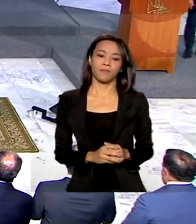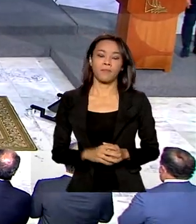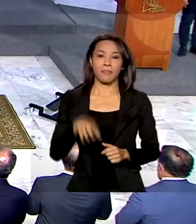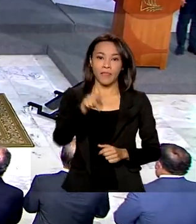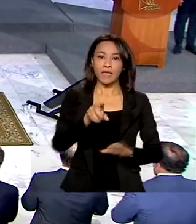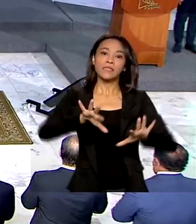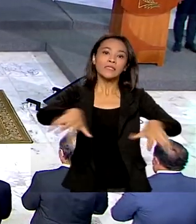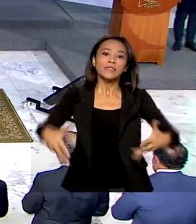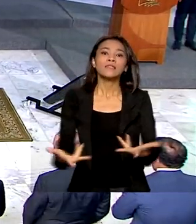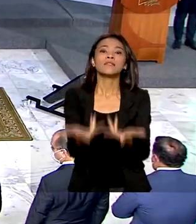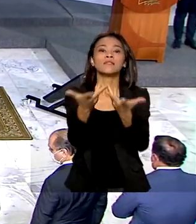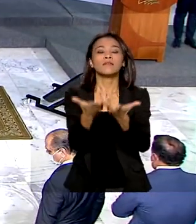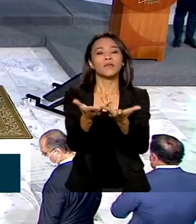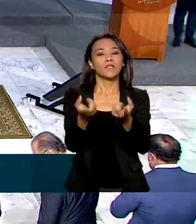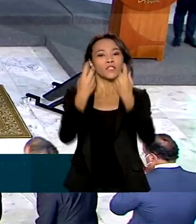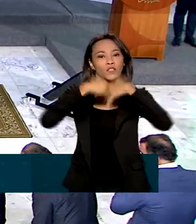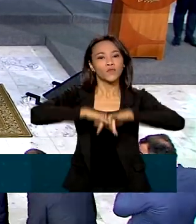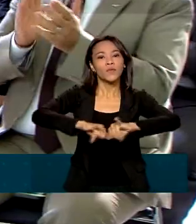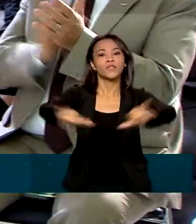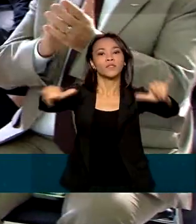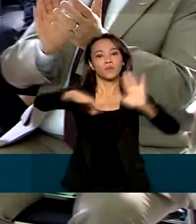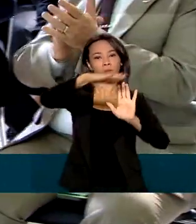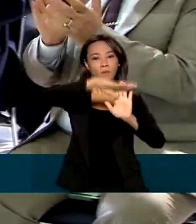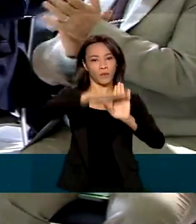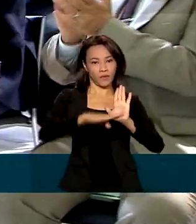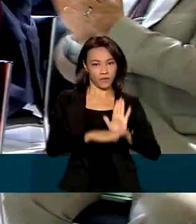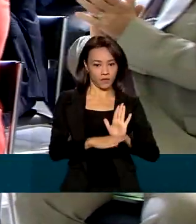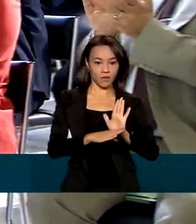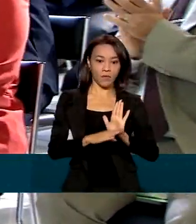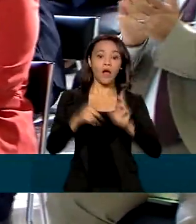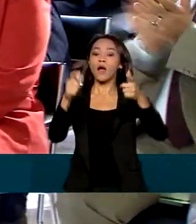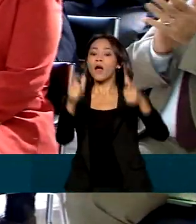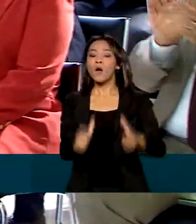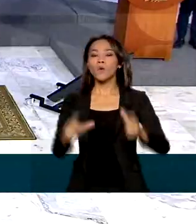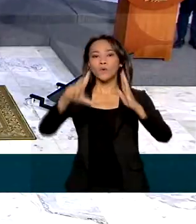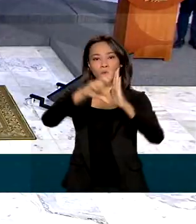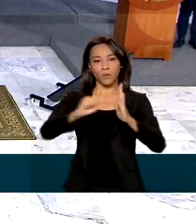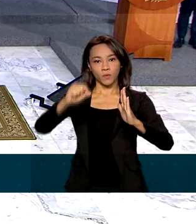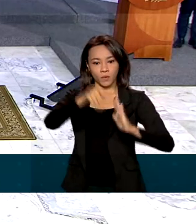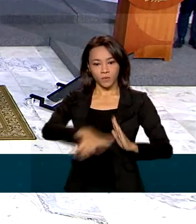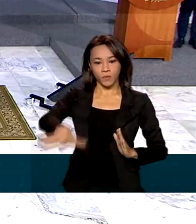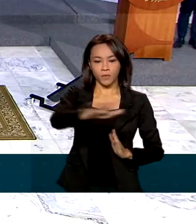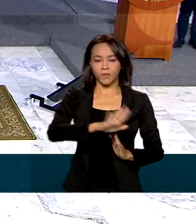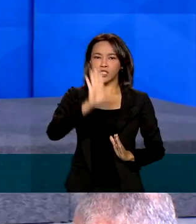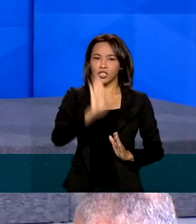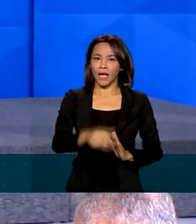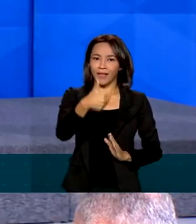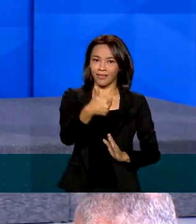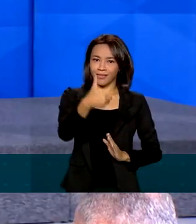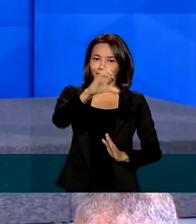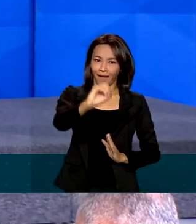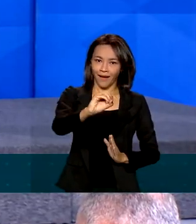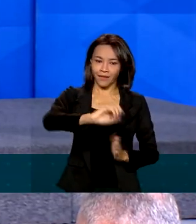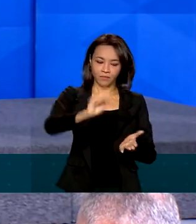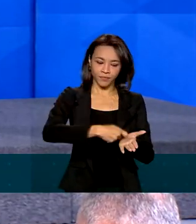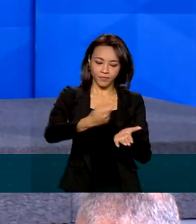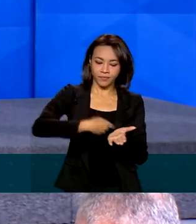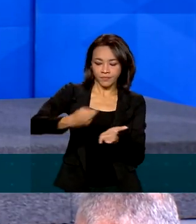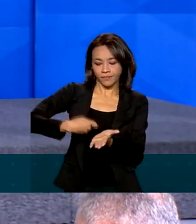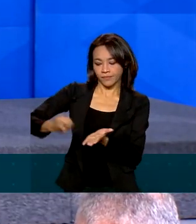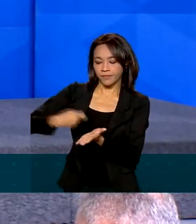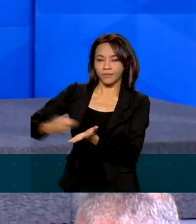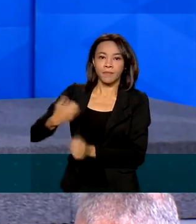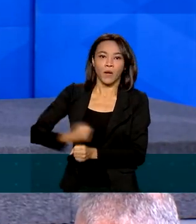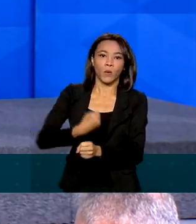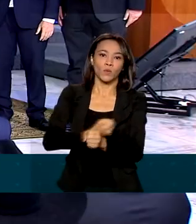cerimônia de lançamento do ProTrilhos, realizada no Palácio do Planalto, foram assinados 10 requerimentos para a construção de novas